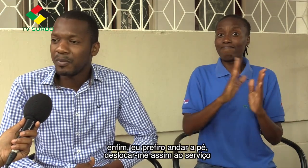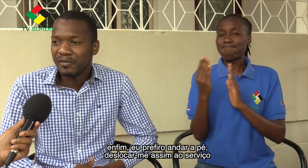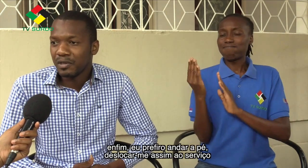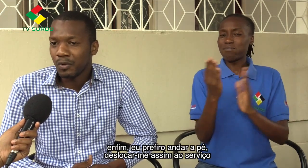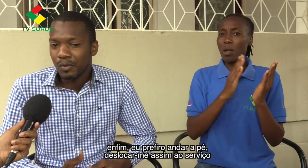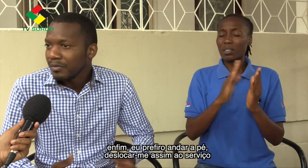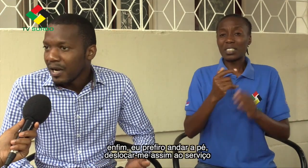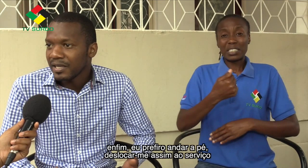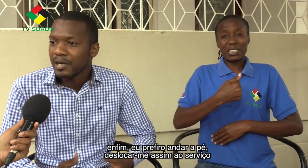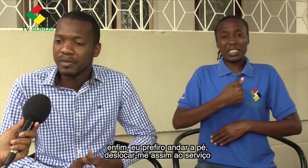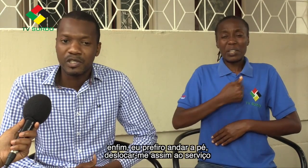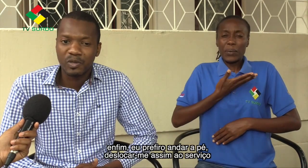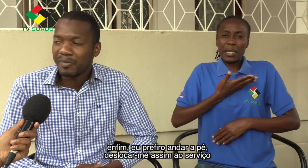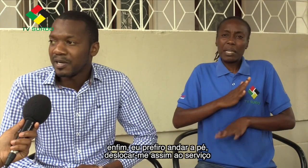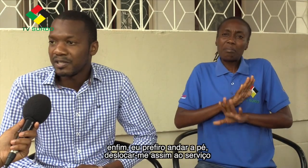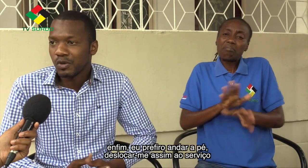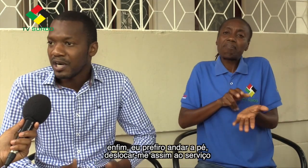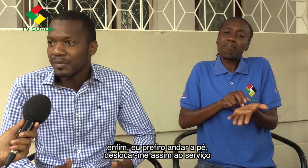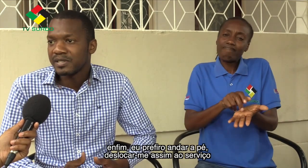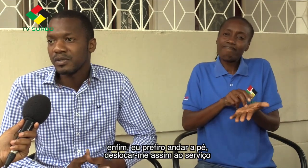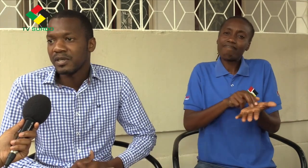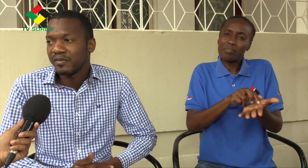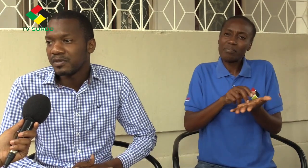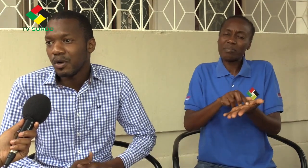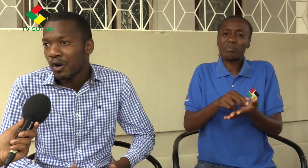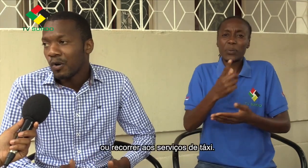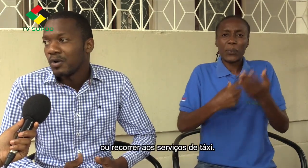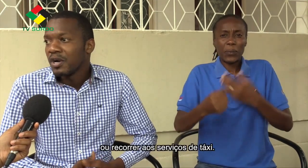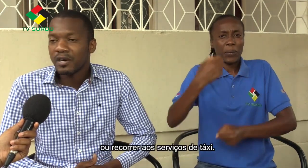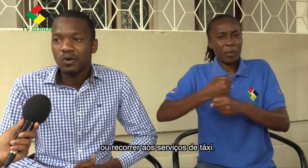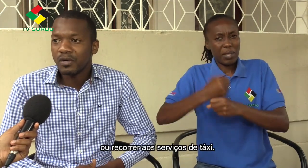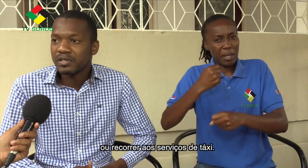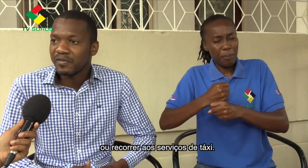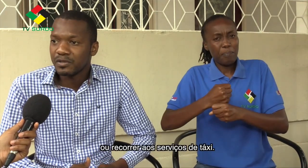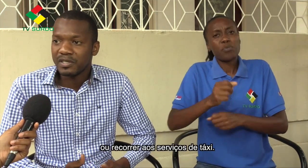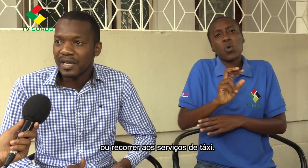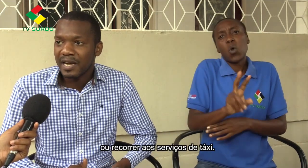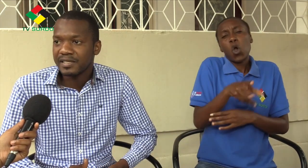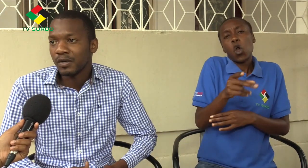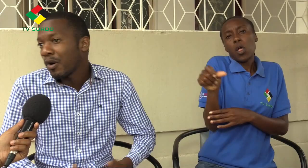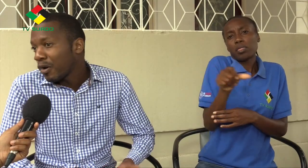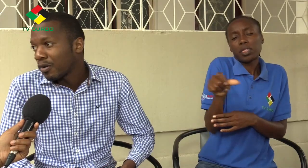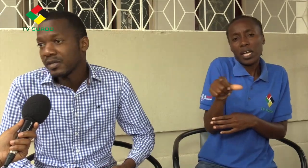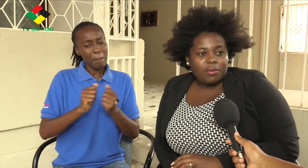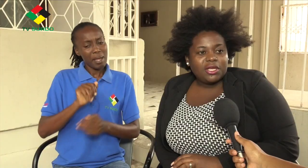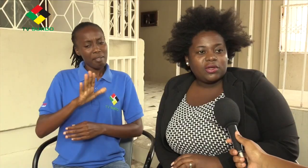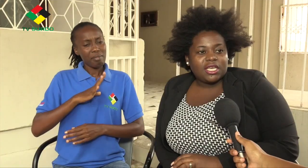prefiro andar mesmo para deslocar-me assim ao serviço ou recorrer aos serviços de táxi. Há muita coisa que ele